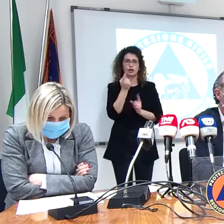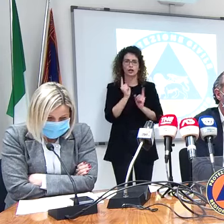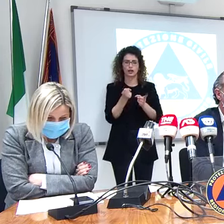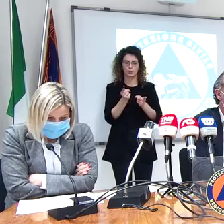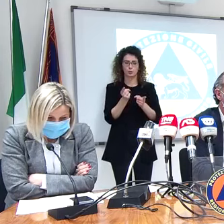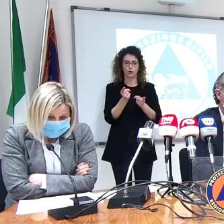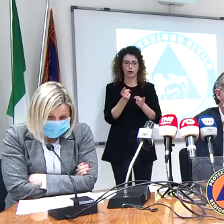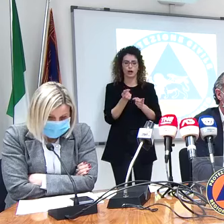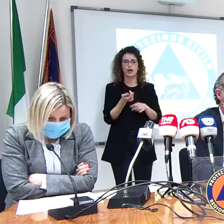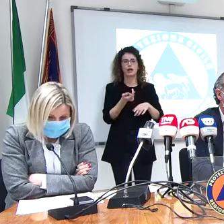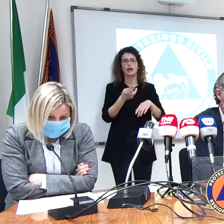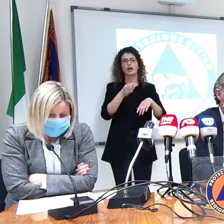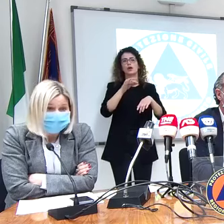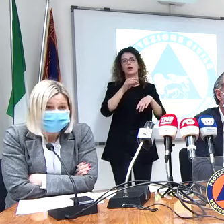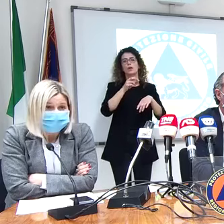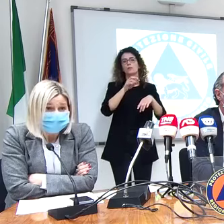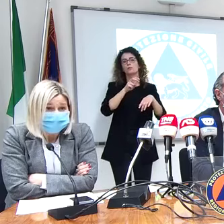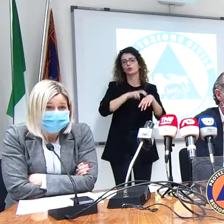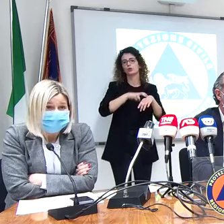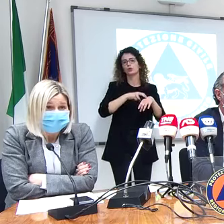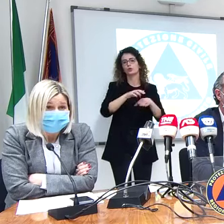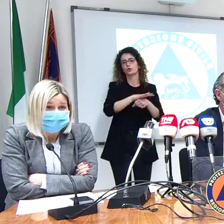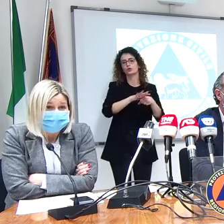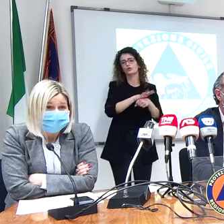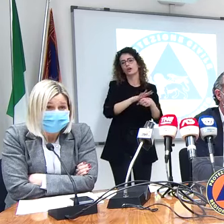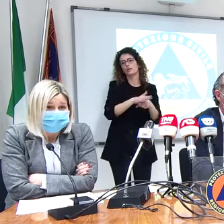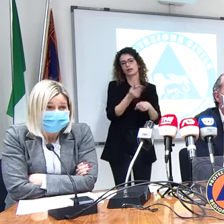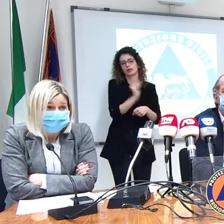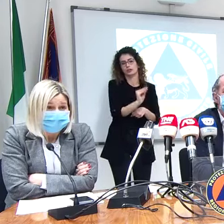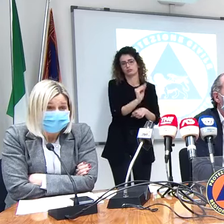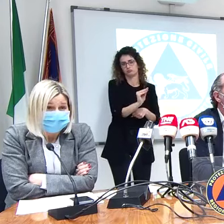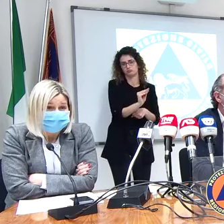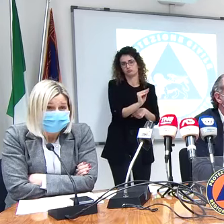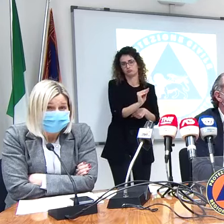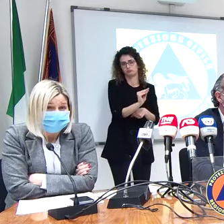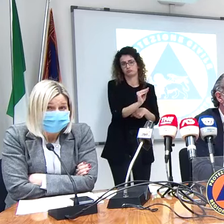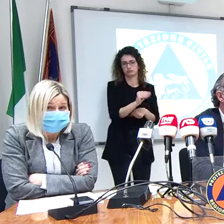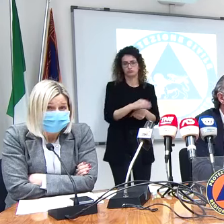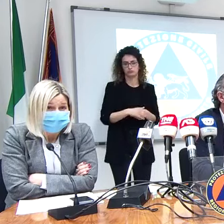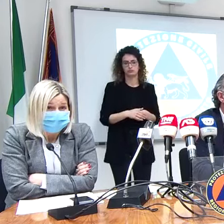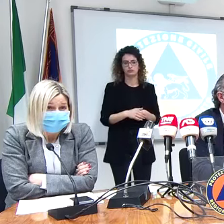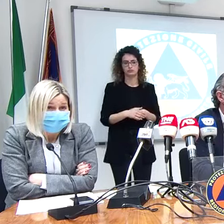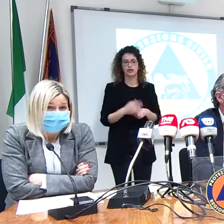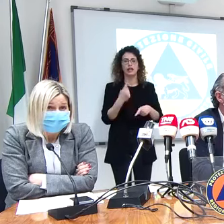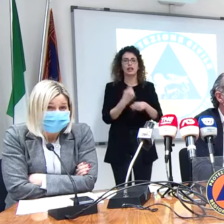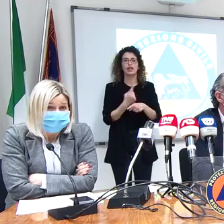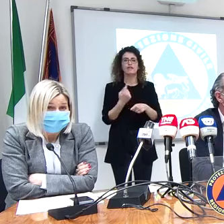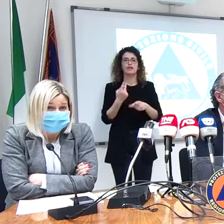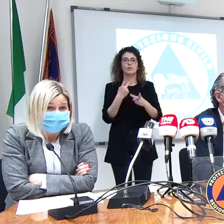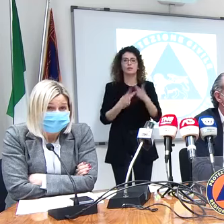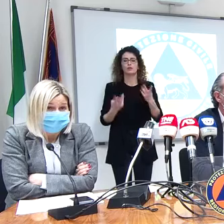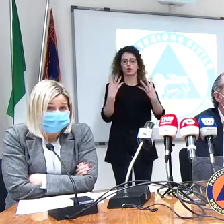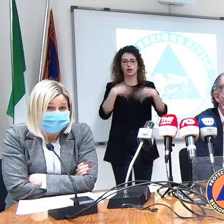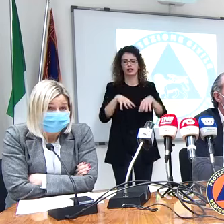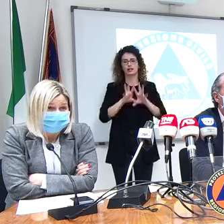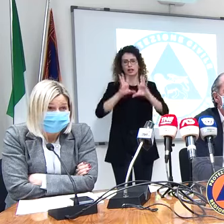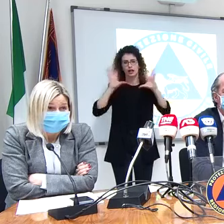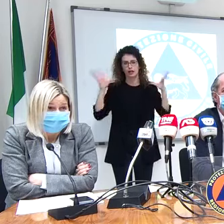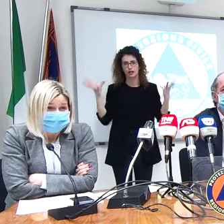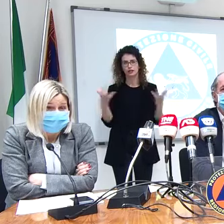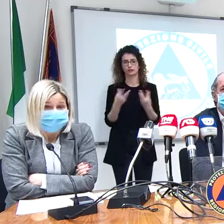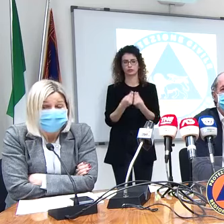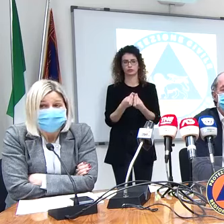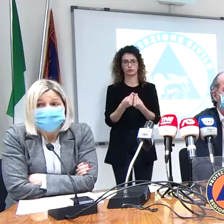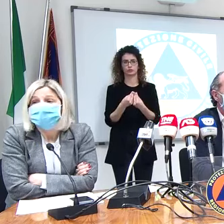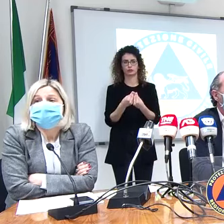chiedere al medico di base di farlo come prescrizione di trovare una soluzione dobbiamo cercare di organizzarci tutti assieme perché ci sono casi